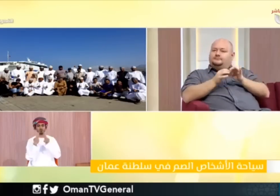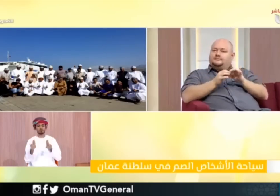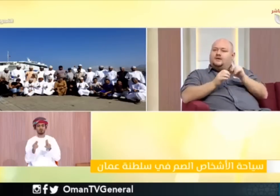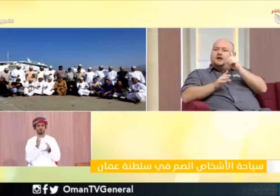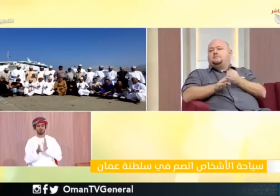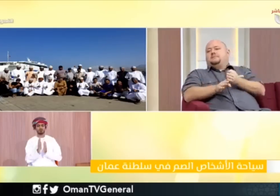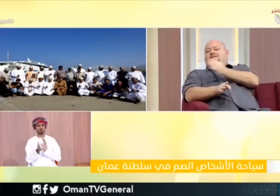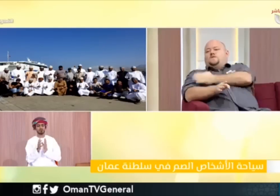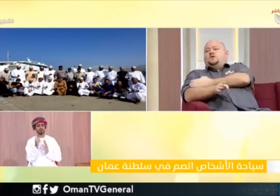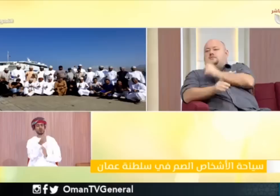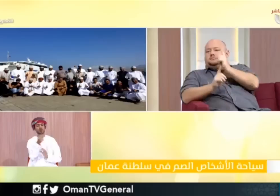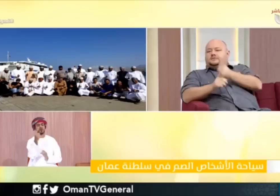يعني